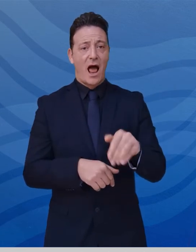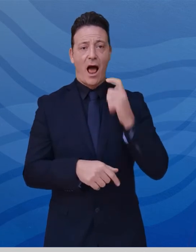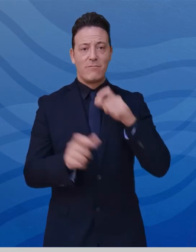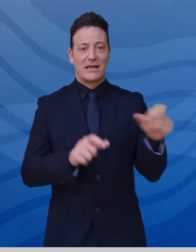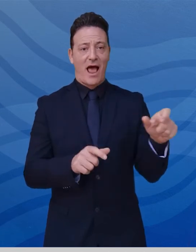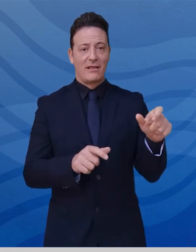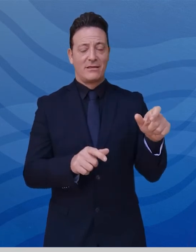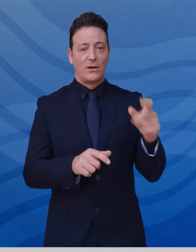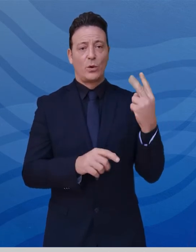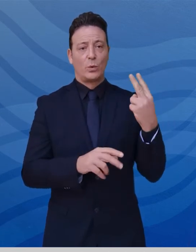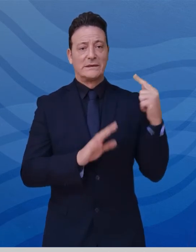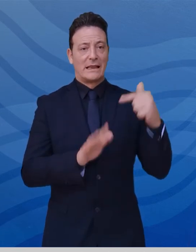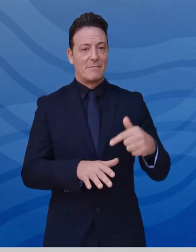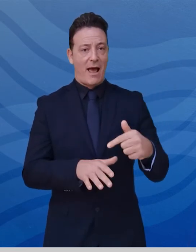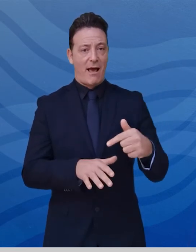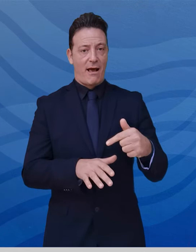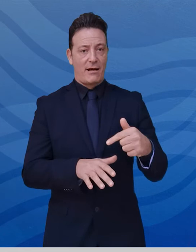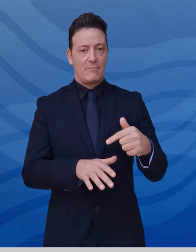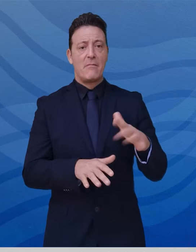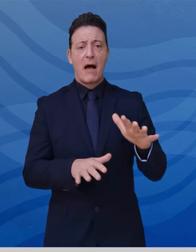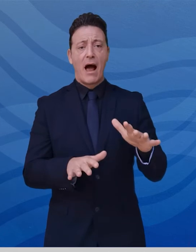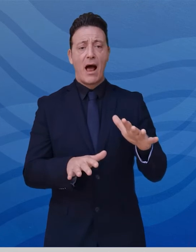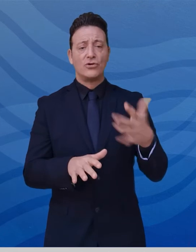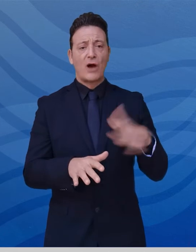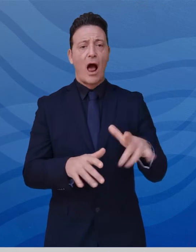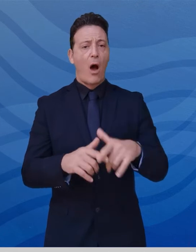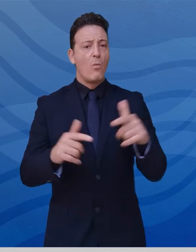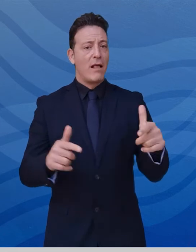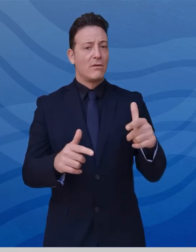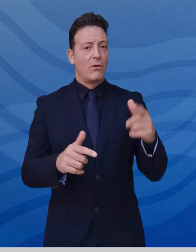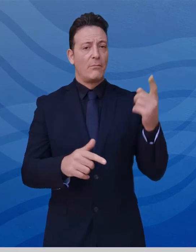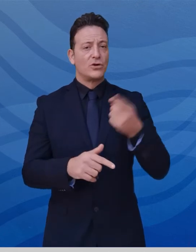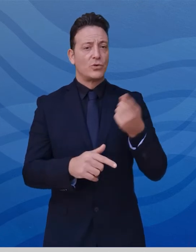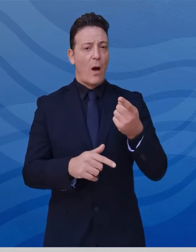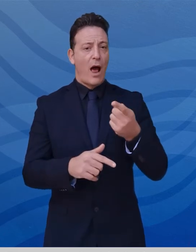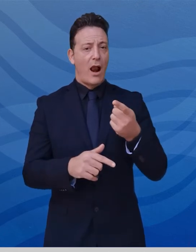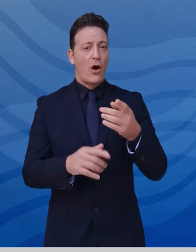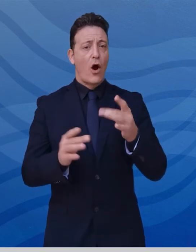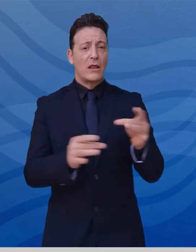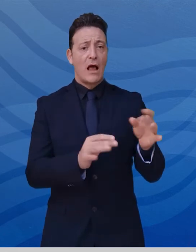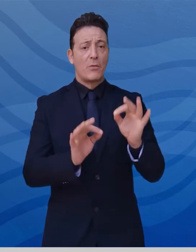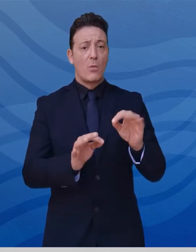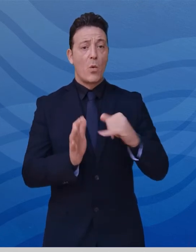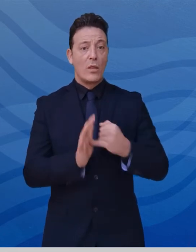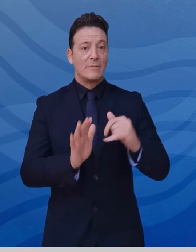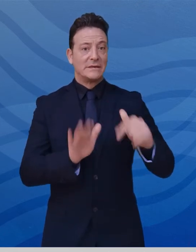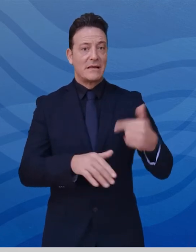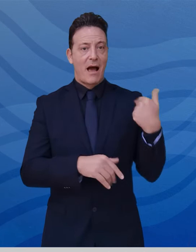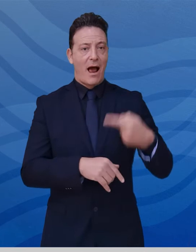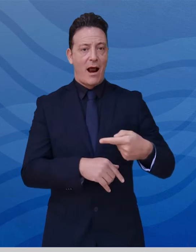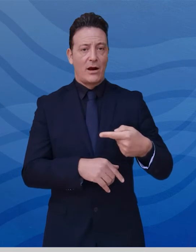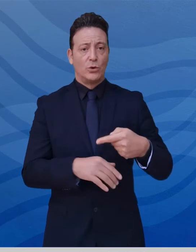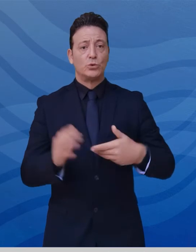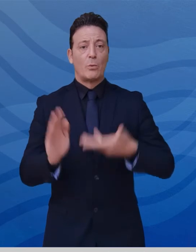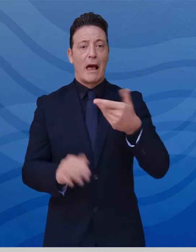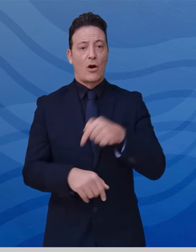due settimane, ma con un incremento percentuale dei casi nell'ultima settimana, che è superiore a quella